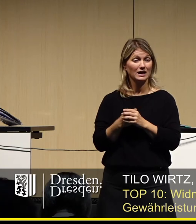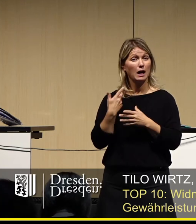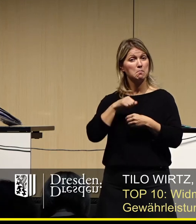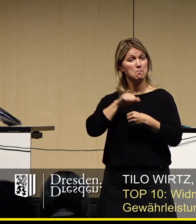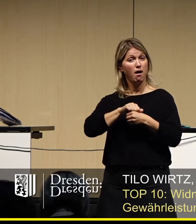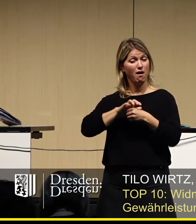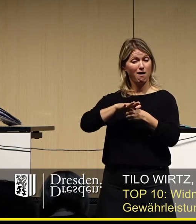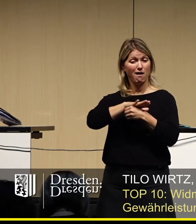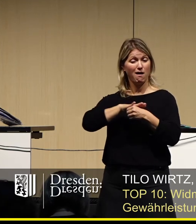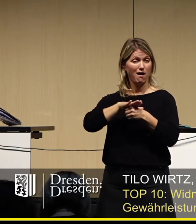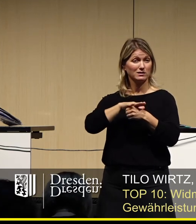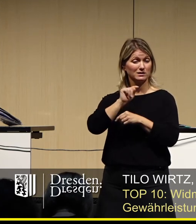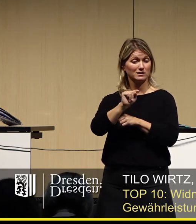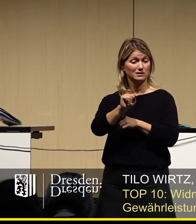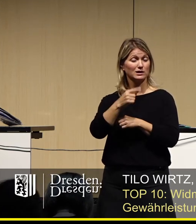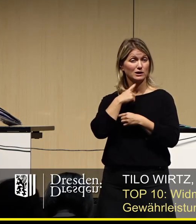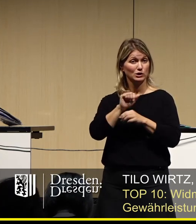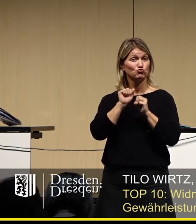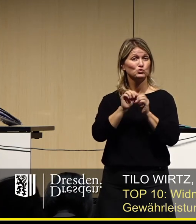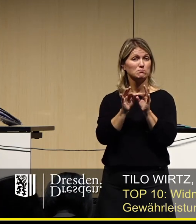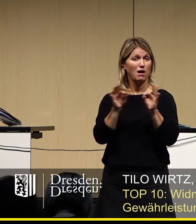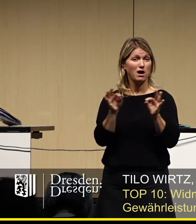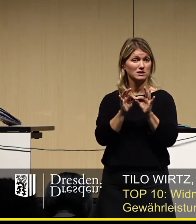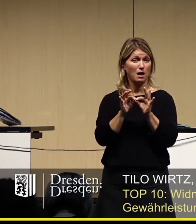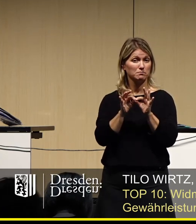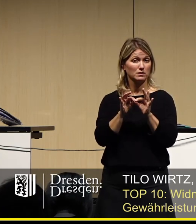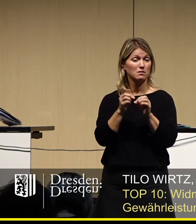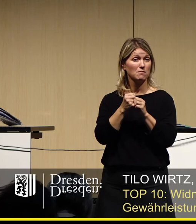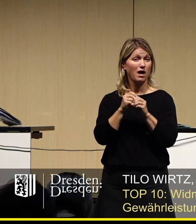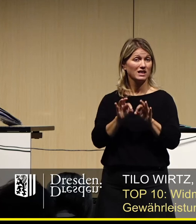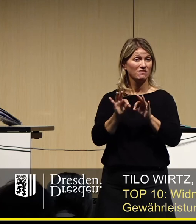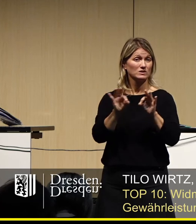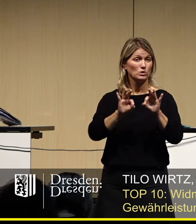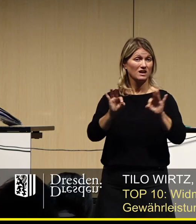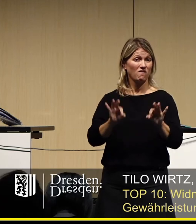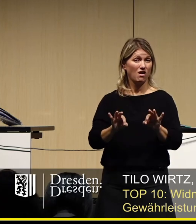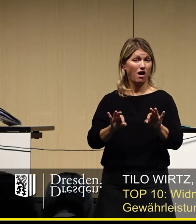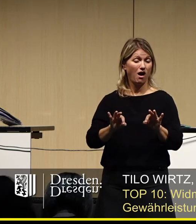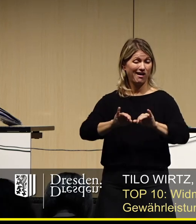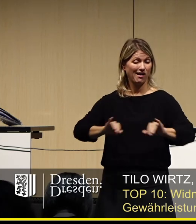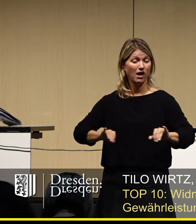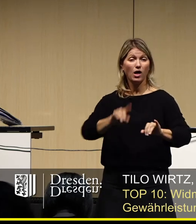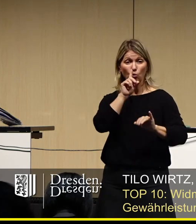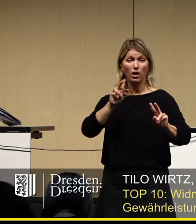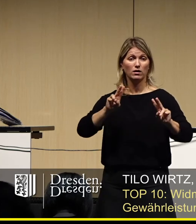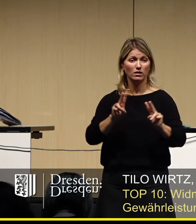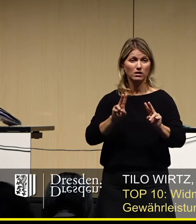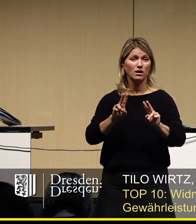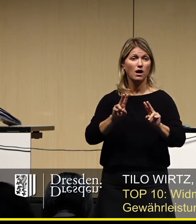den Märkten und die wir den Menschen anempfehlen, die beseitigen die Infektionsgefahr nicht, sondern sie dämpfen sie bloß.